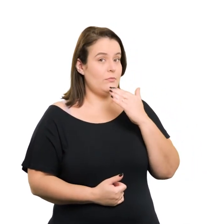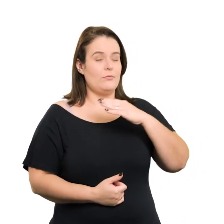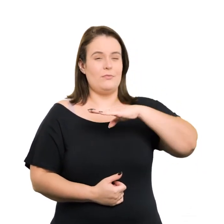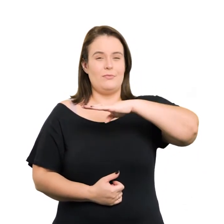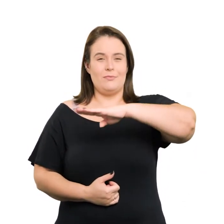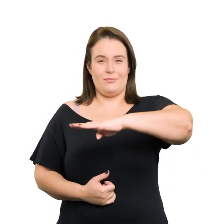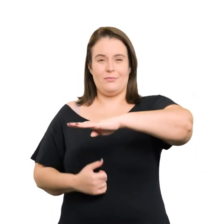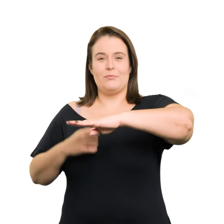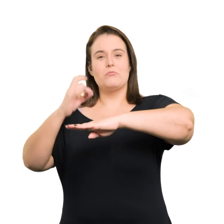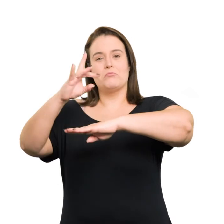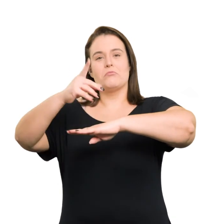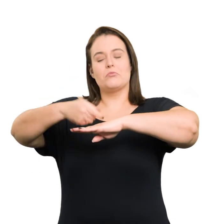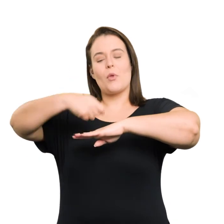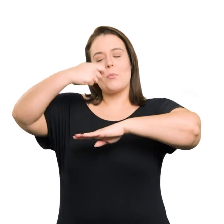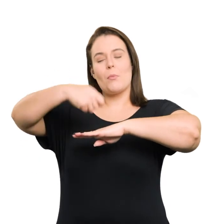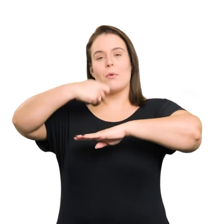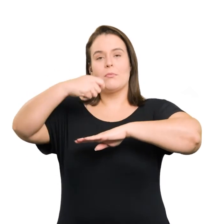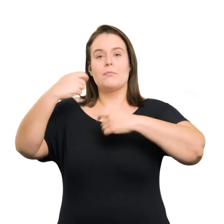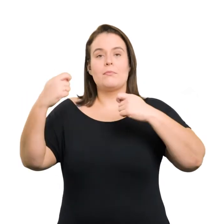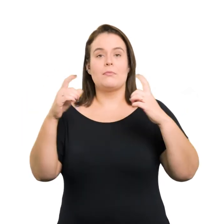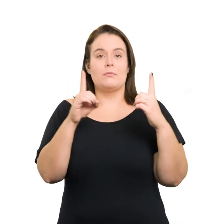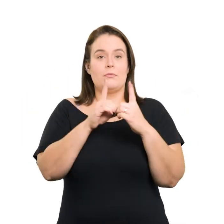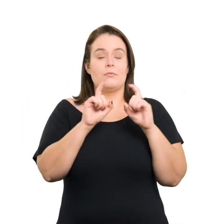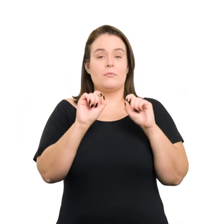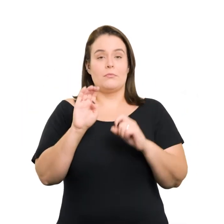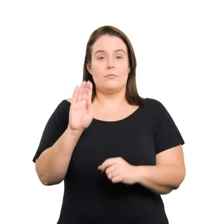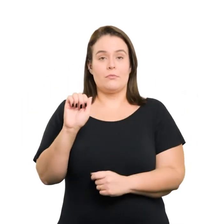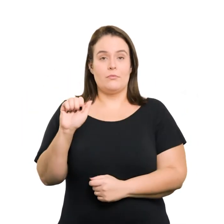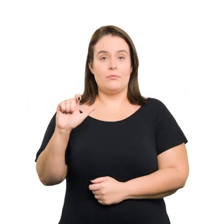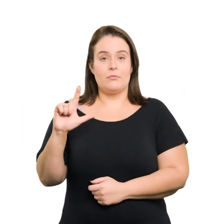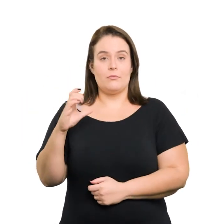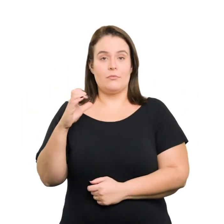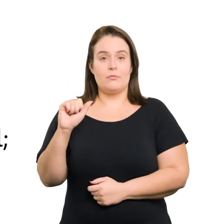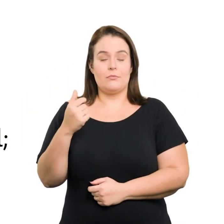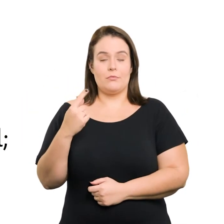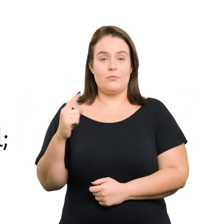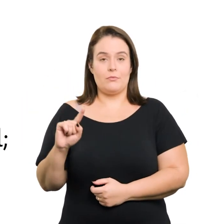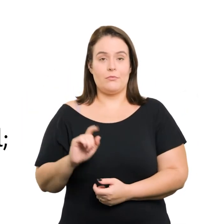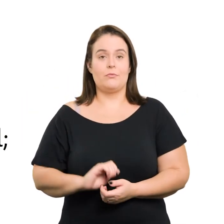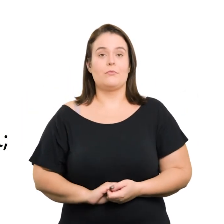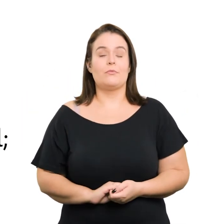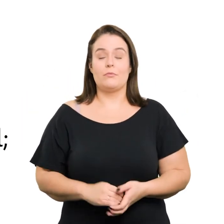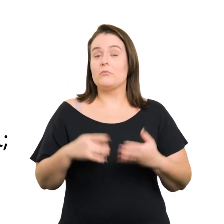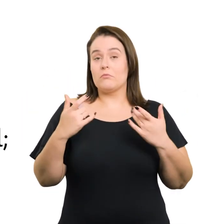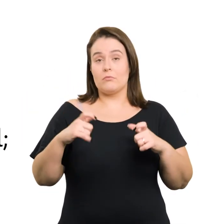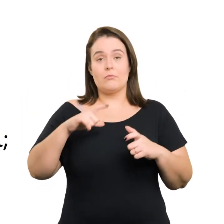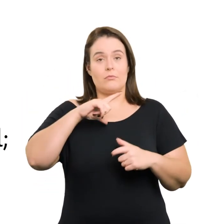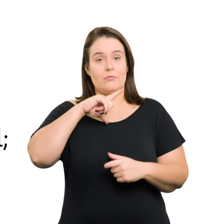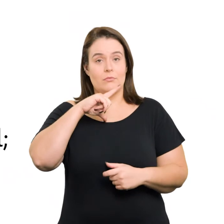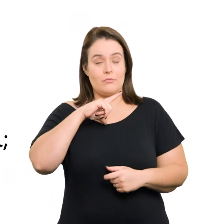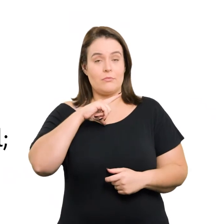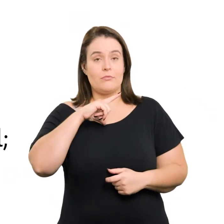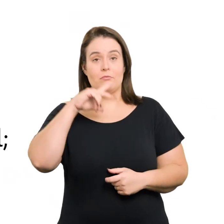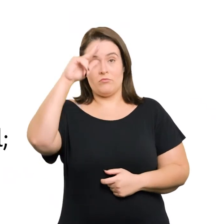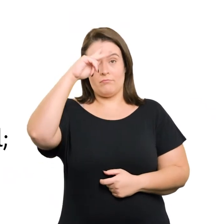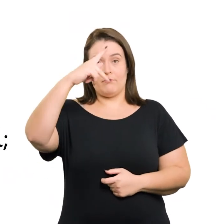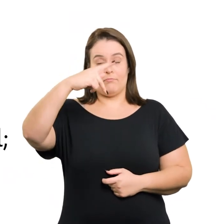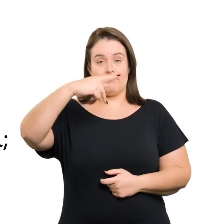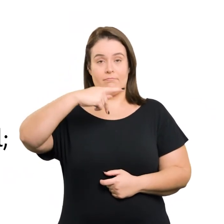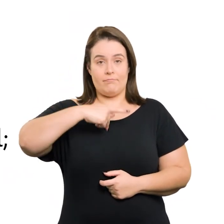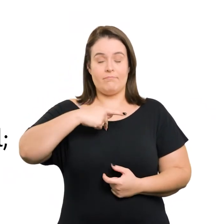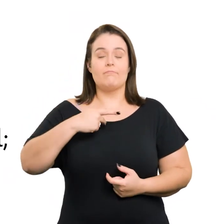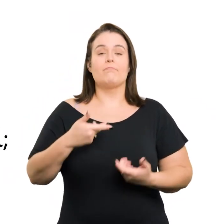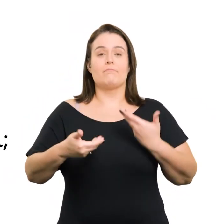sejam feitas em balcões estes devem atender ao item balcão Nos locais em que são previstos balcões de